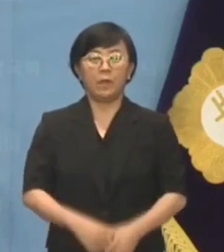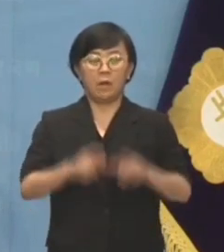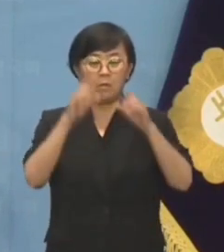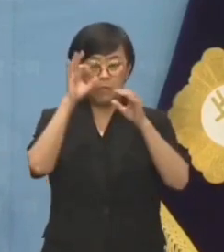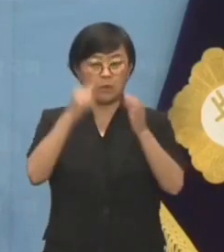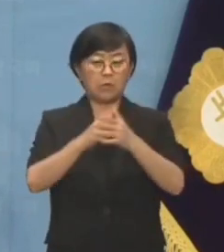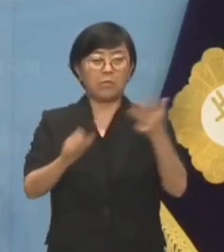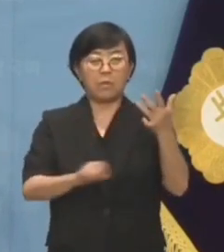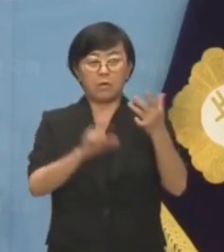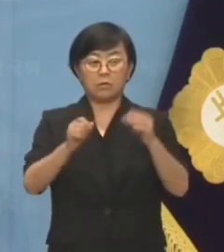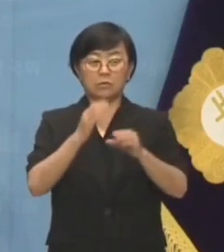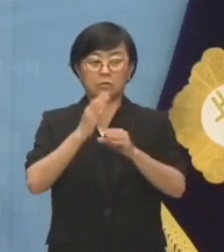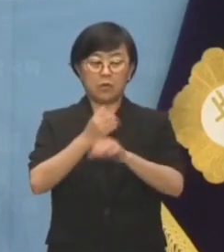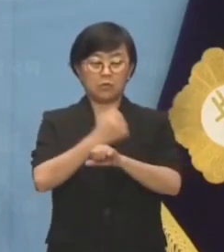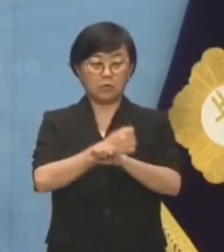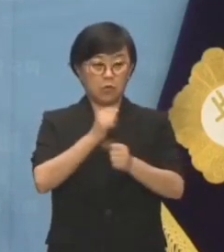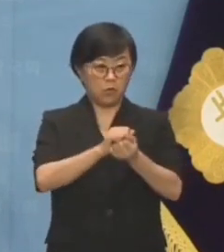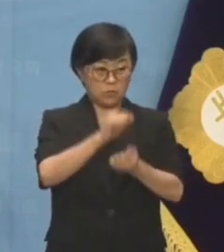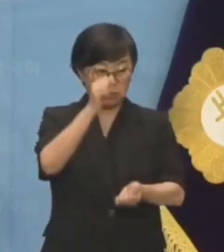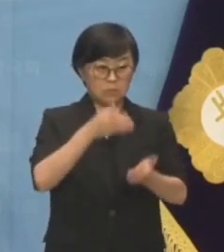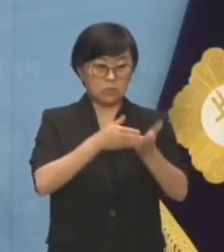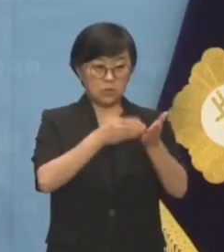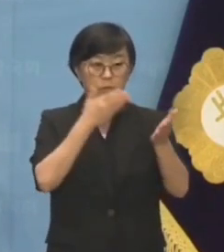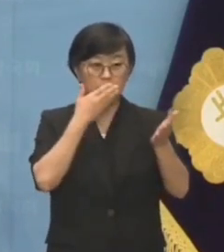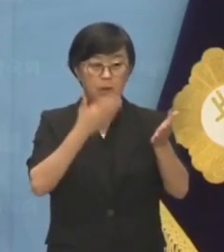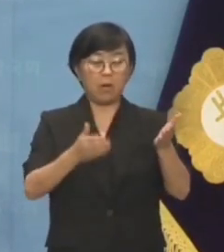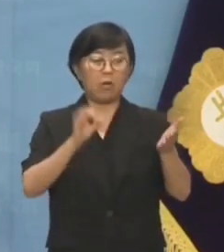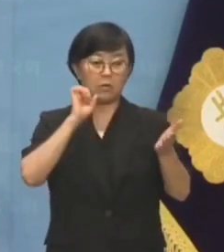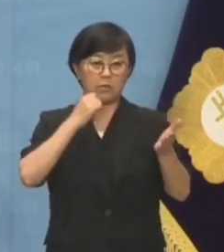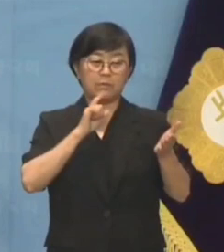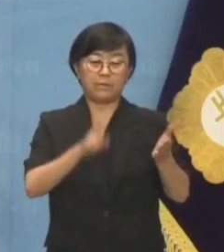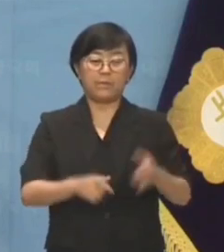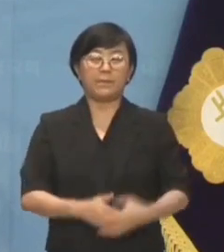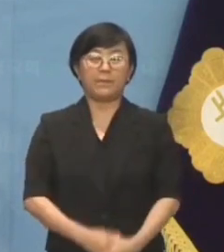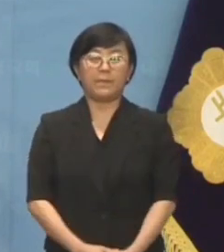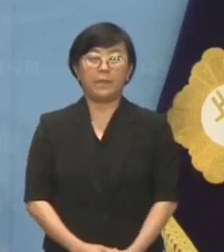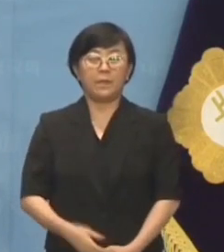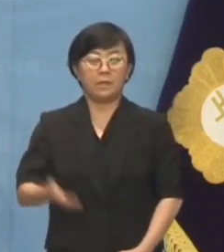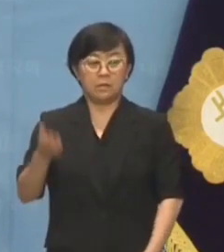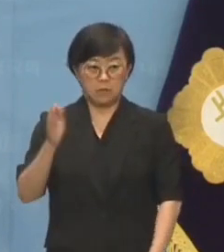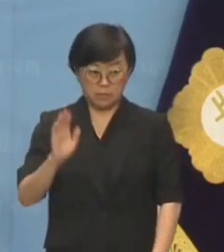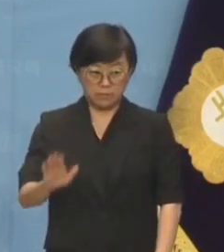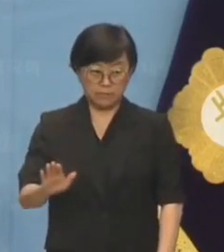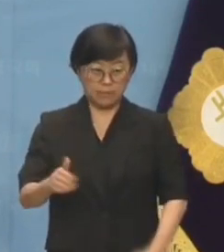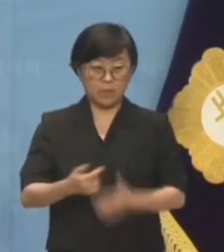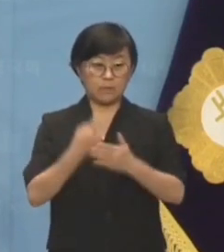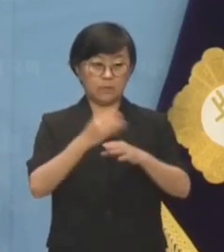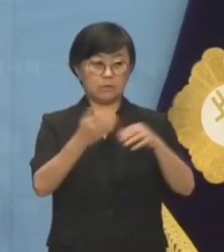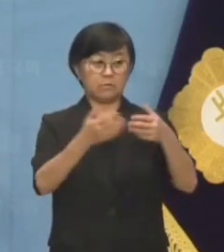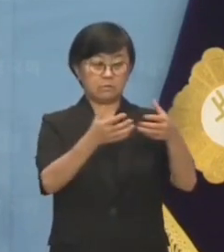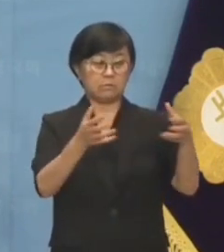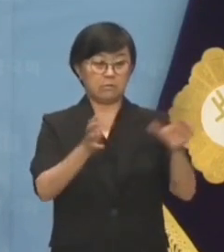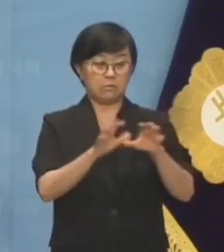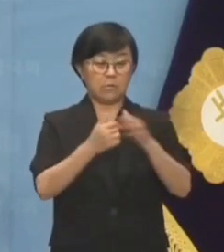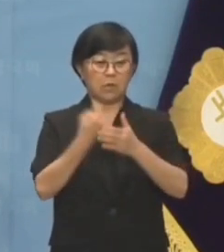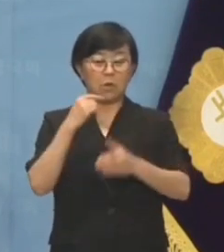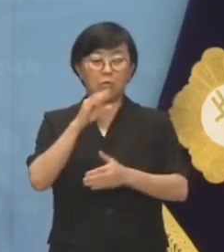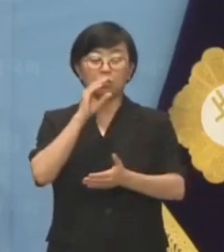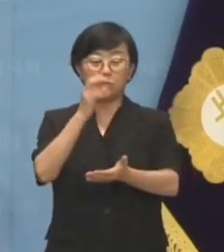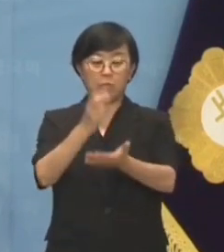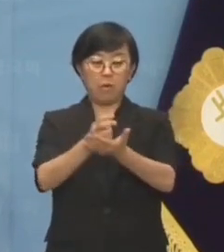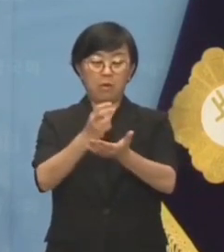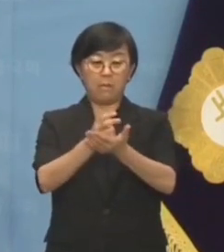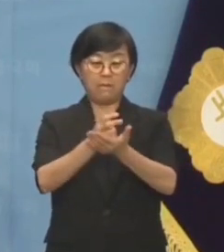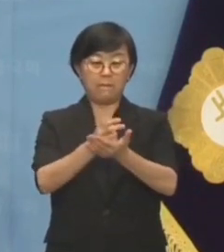보더라도 8월 중에는 구속영장을 청구하기는 현실적으로 무리입니다. 그럼에도 불구하고 더불어민주당은 노란